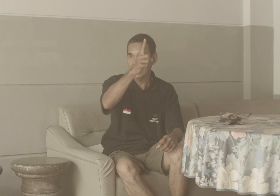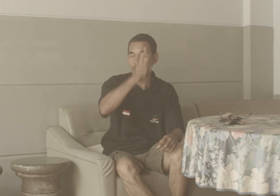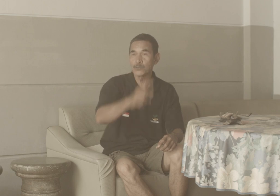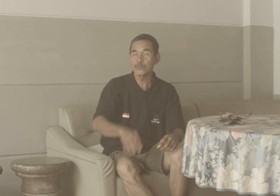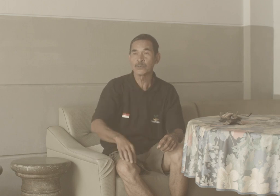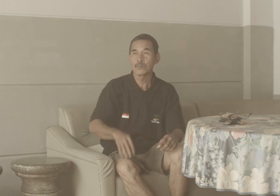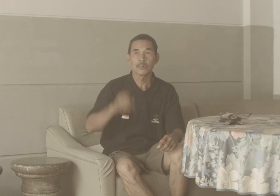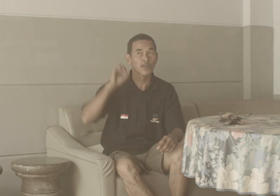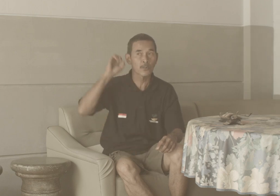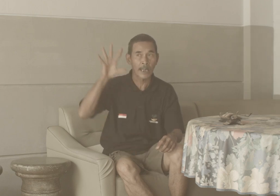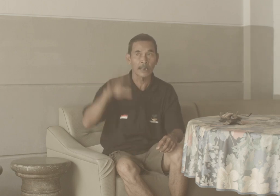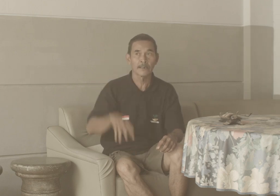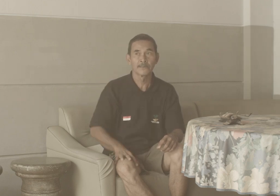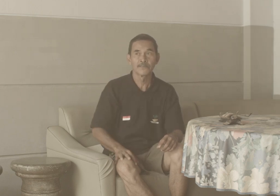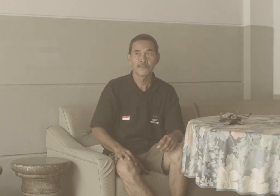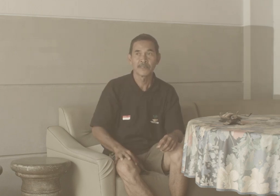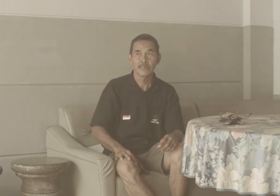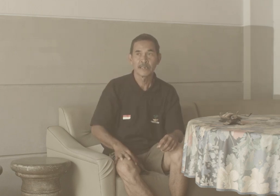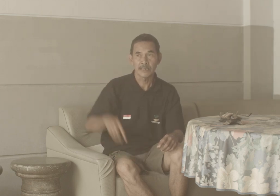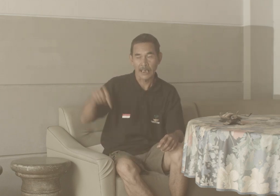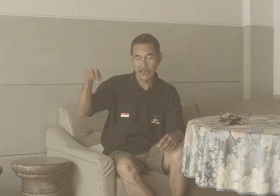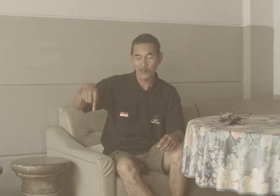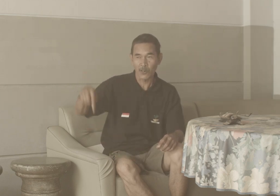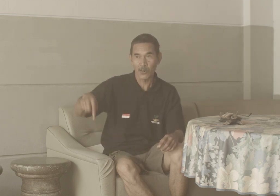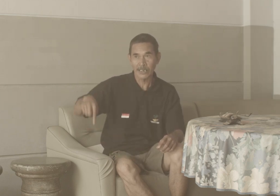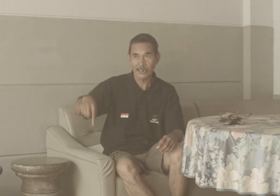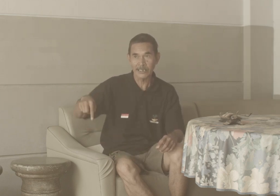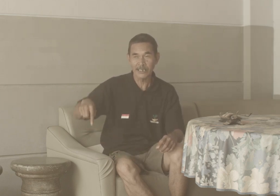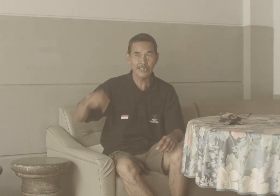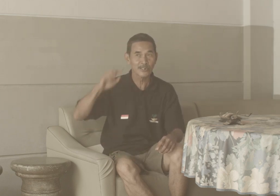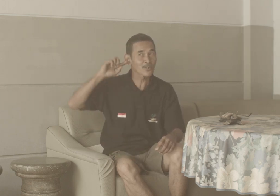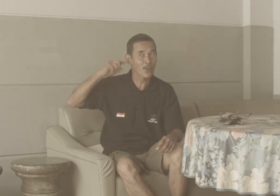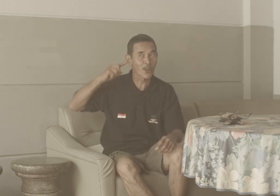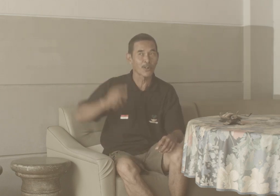Itu Normal Sedangkan Kolok Yang disini Sinur kolok